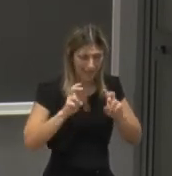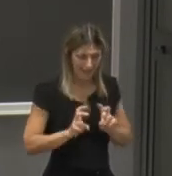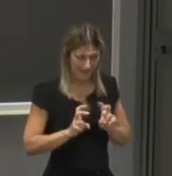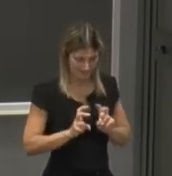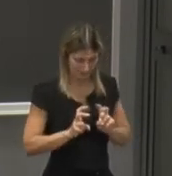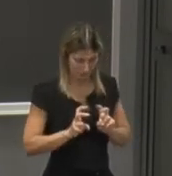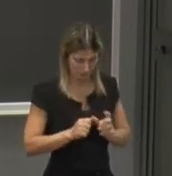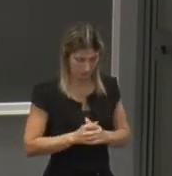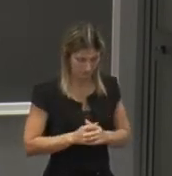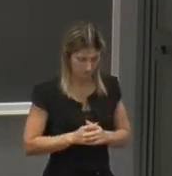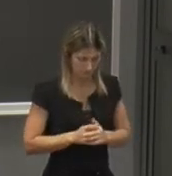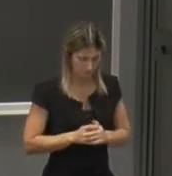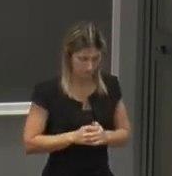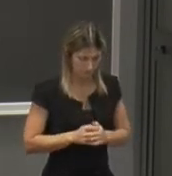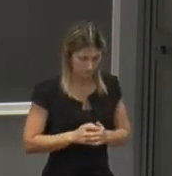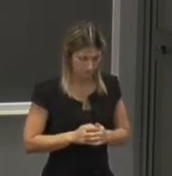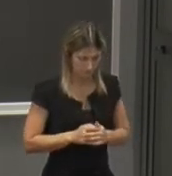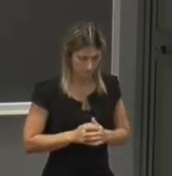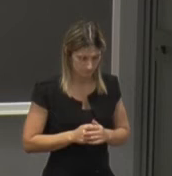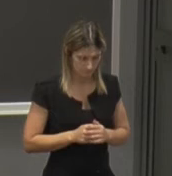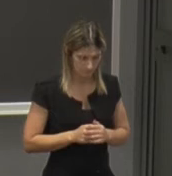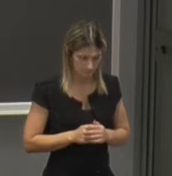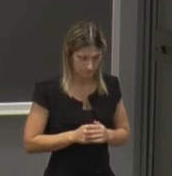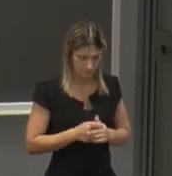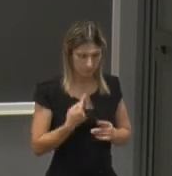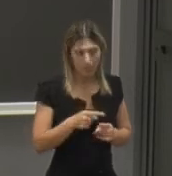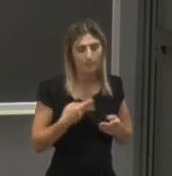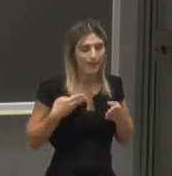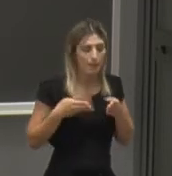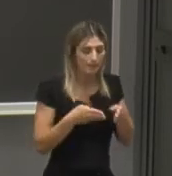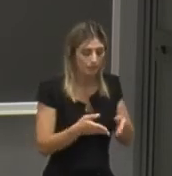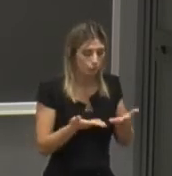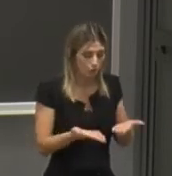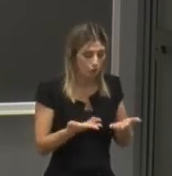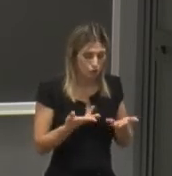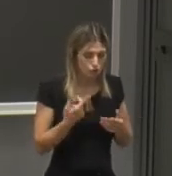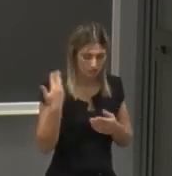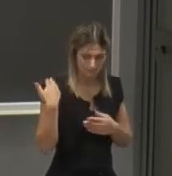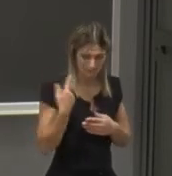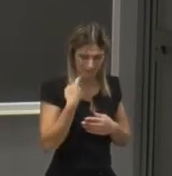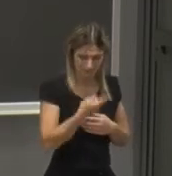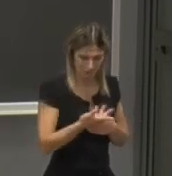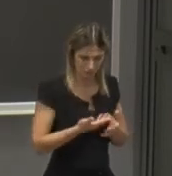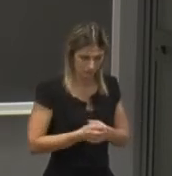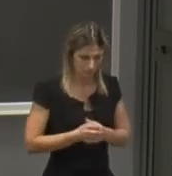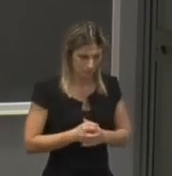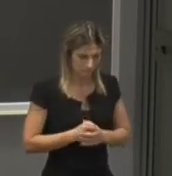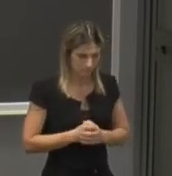e autonomo tra l'altro denominata EPICO è un percorso internazionale di uno di quelli che vi dicevo prima